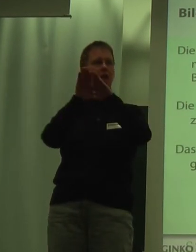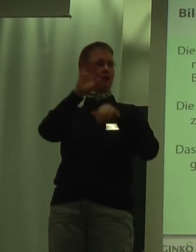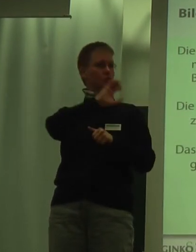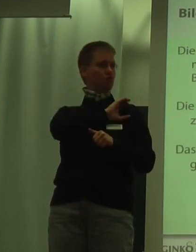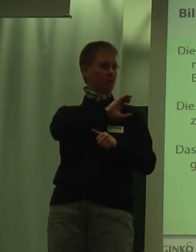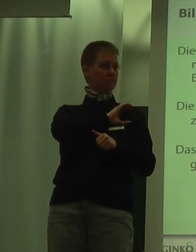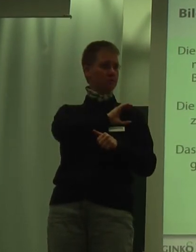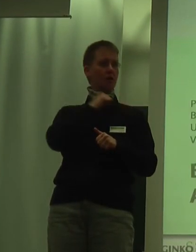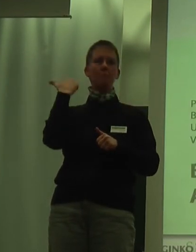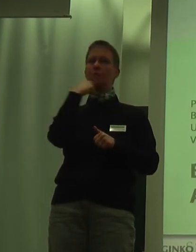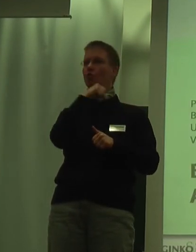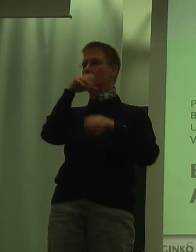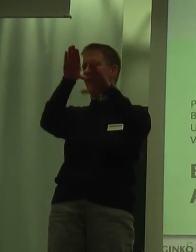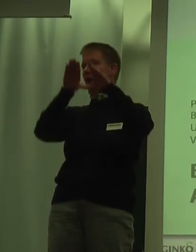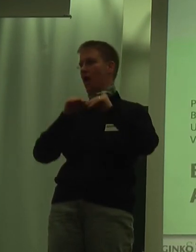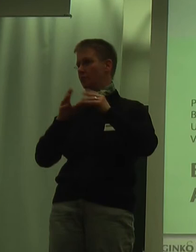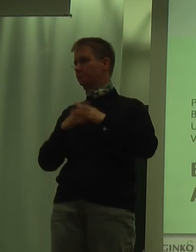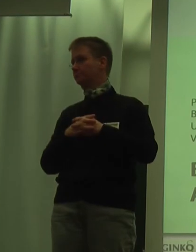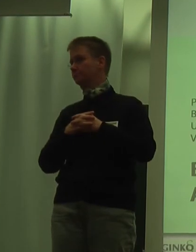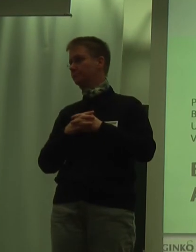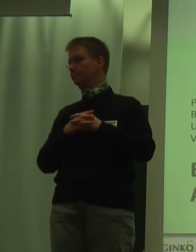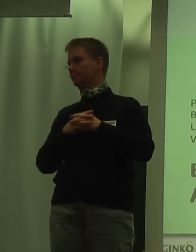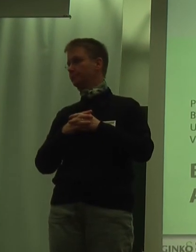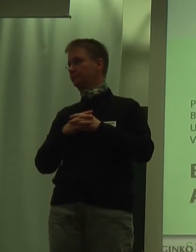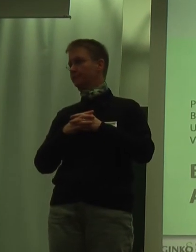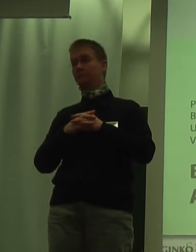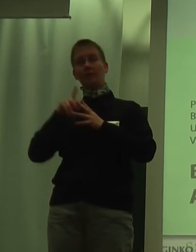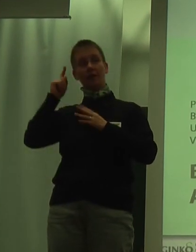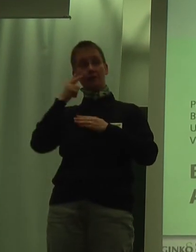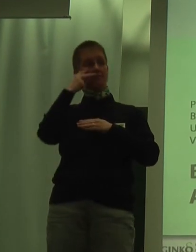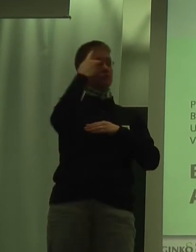für berufliche Teilhabe. Werden wir einen Blick auf den Arbeitsmarkt?